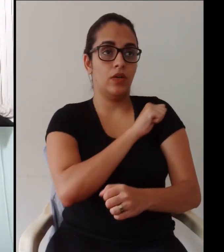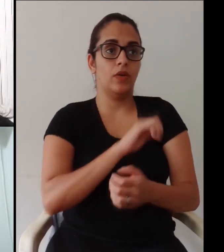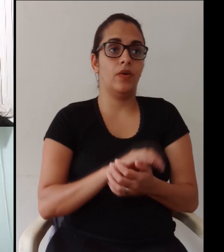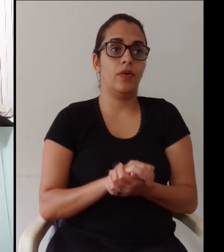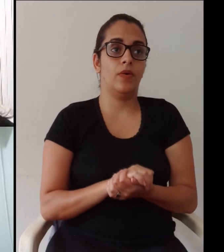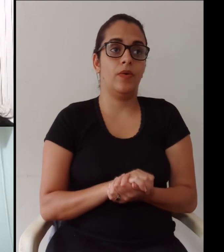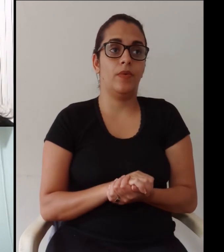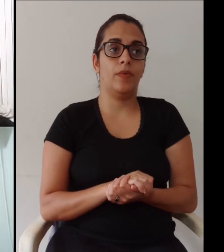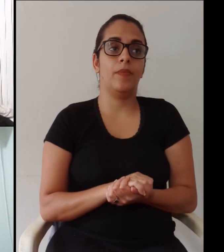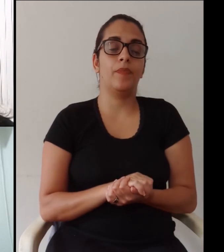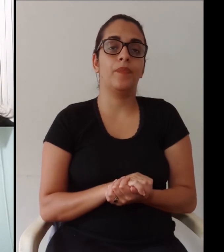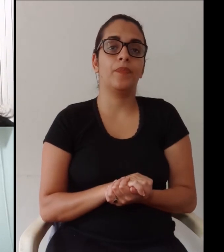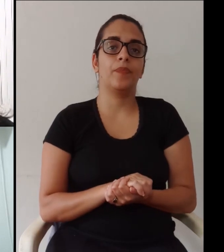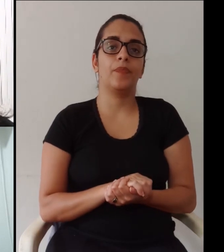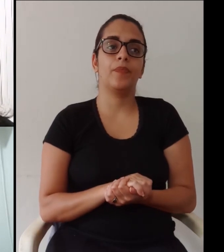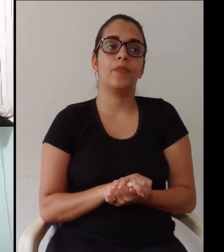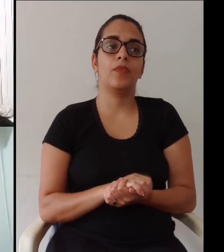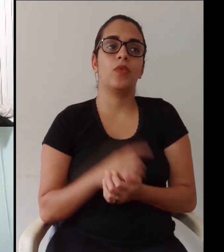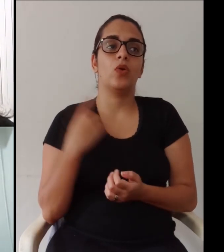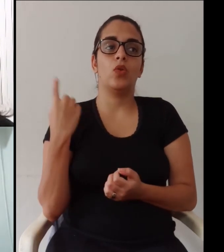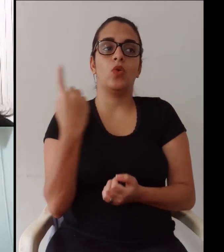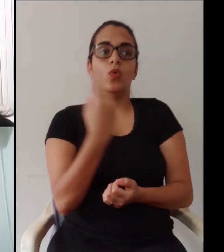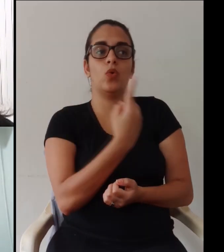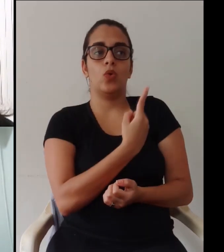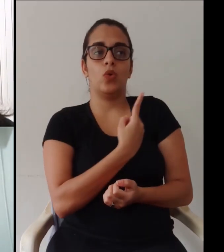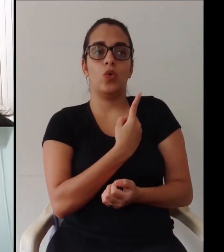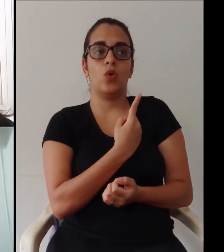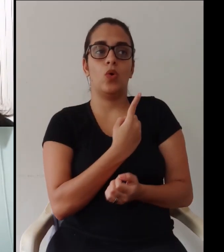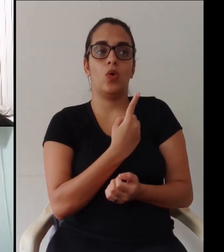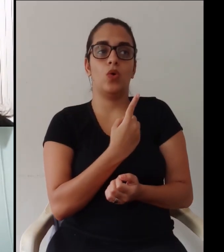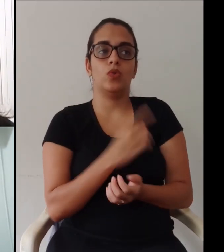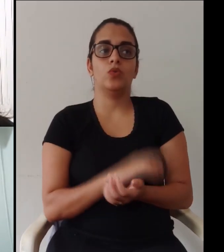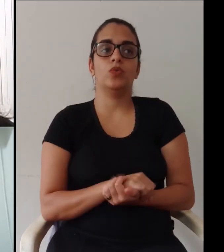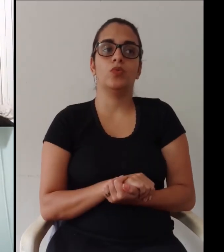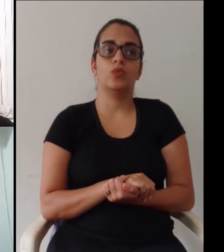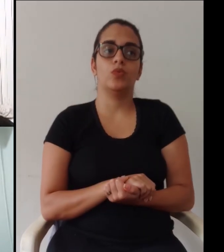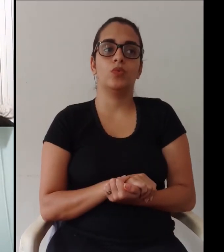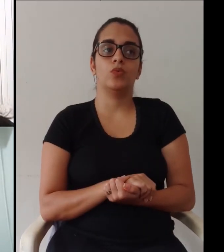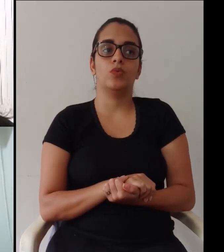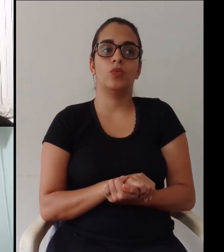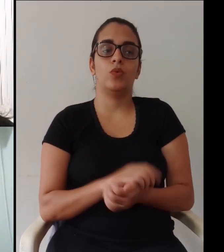pesquisa com os docentes com os alunos que é o nosso